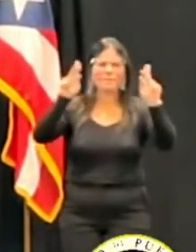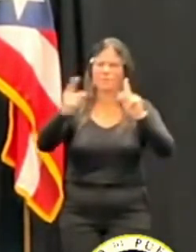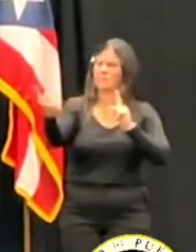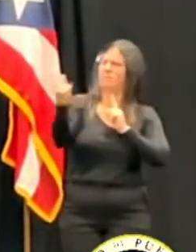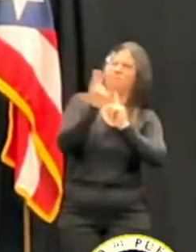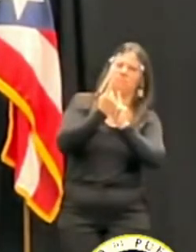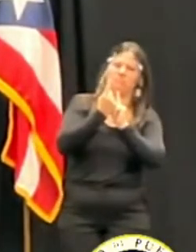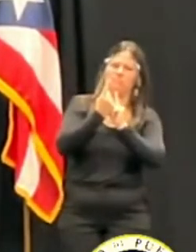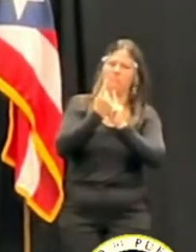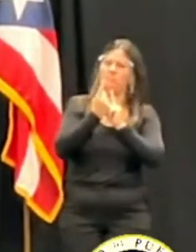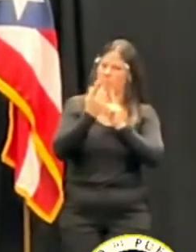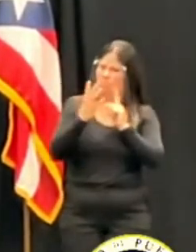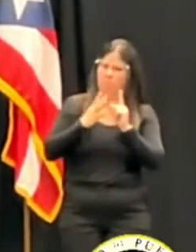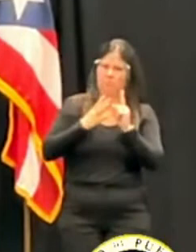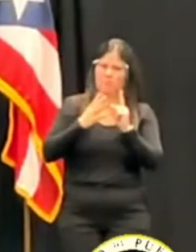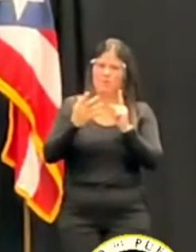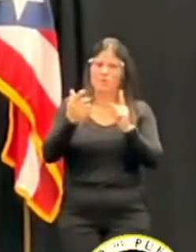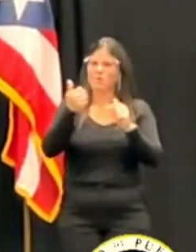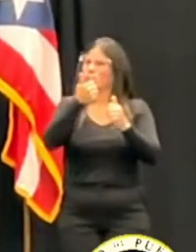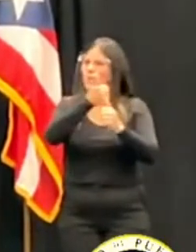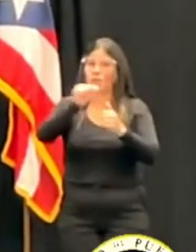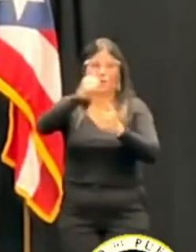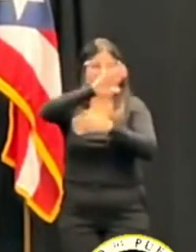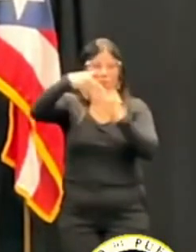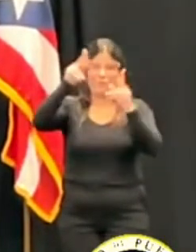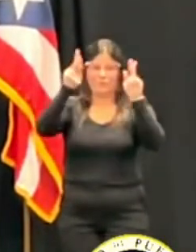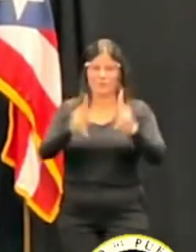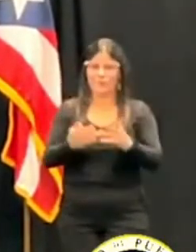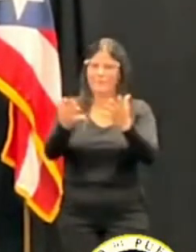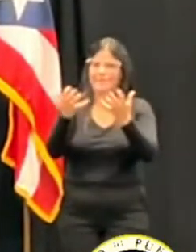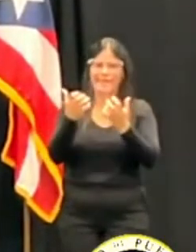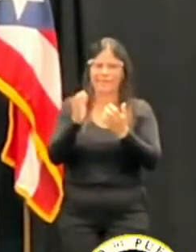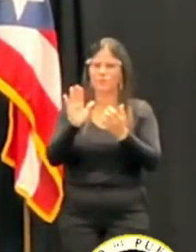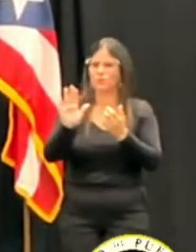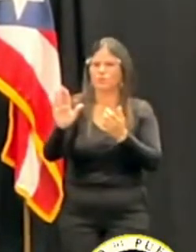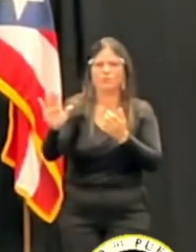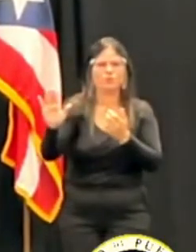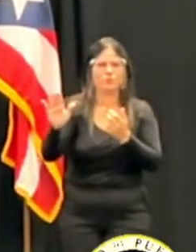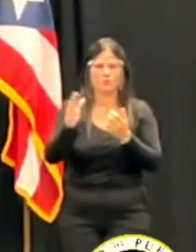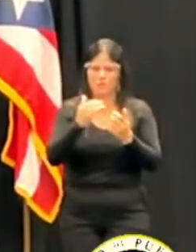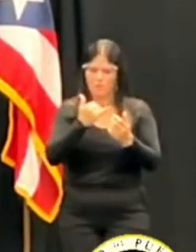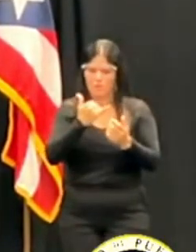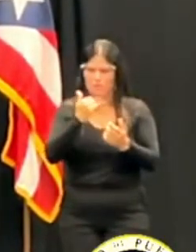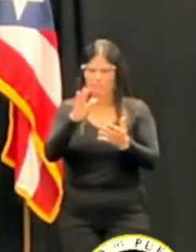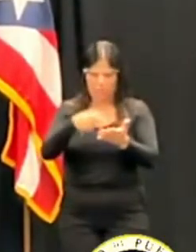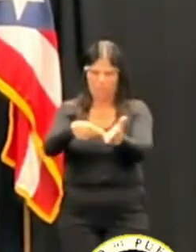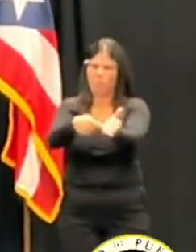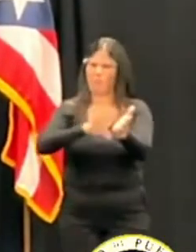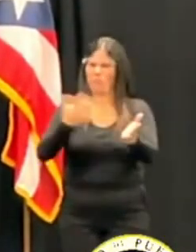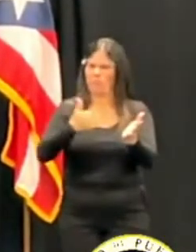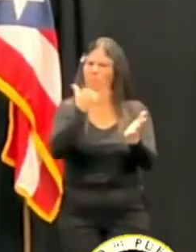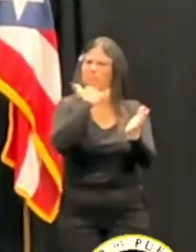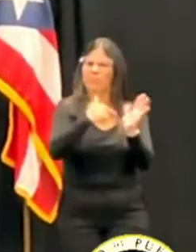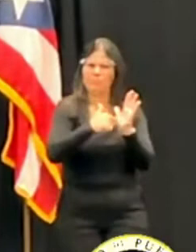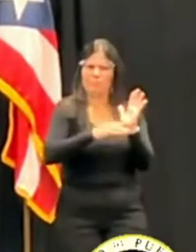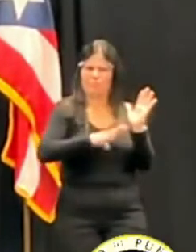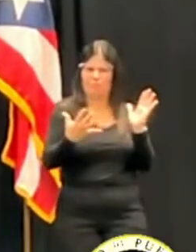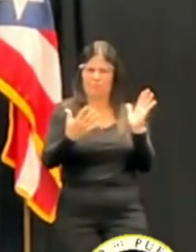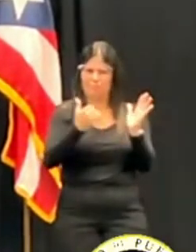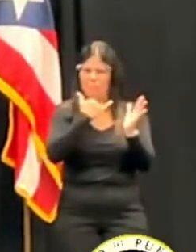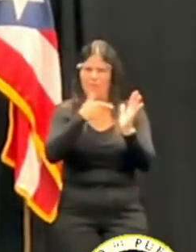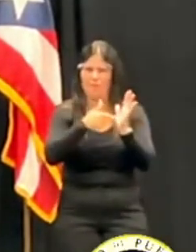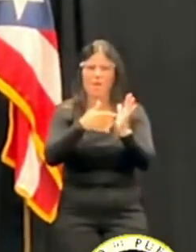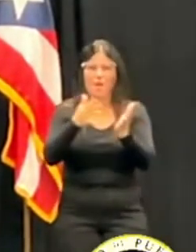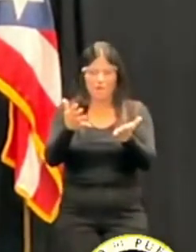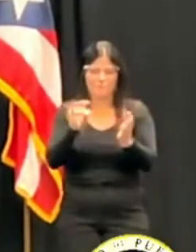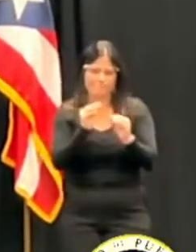todos los señalamientos, eso ha sido la experiencia de mi vida. Hay unos señalamientos que sencillamente no